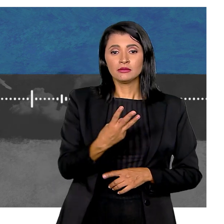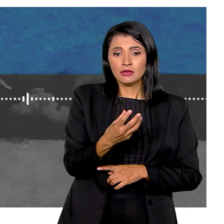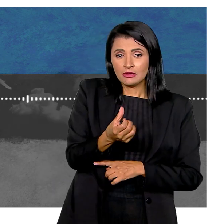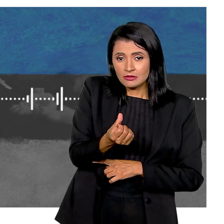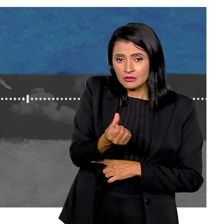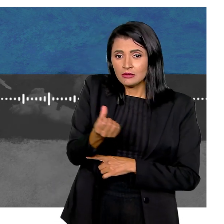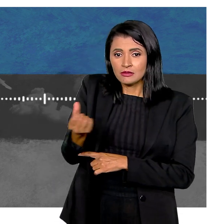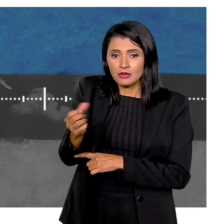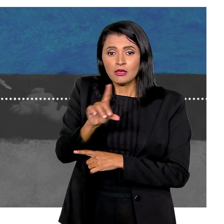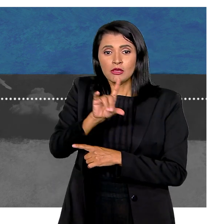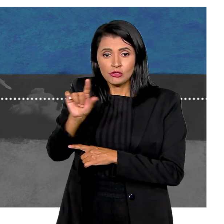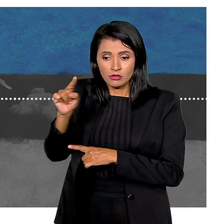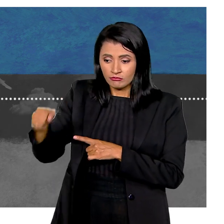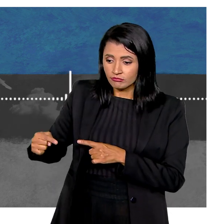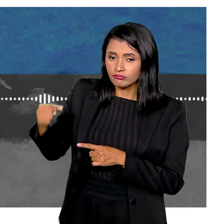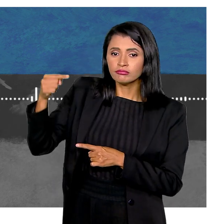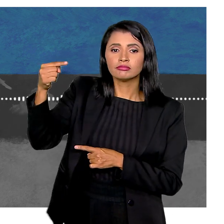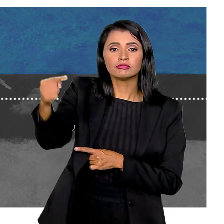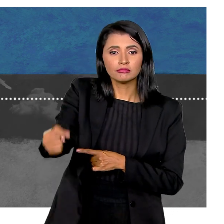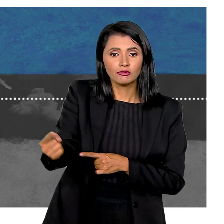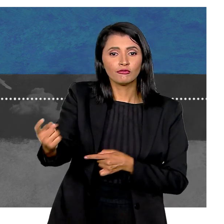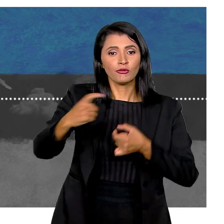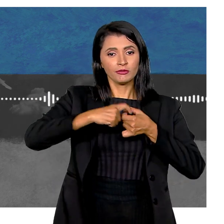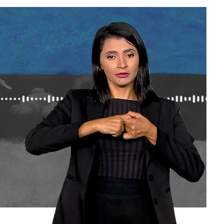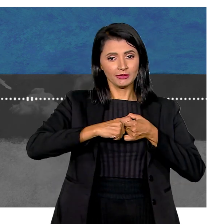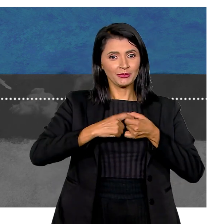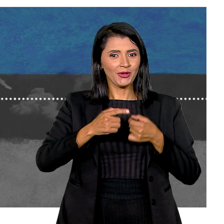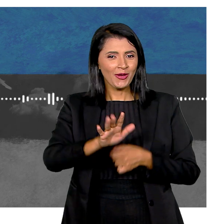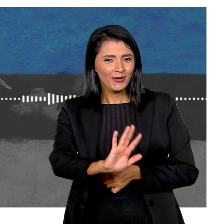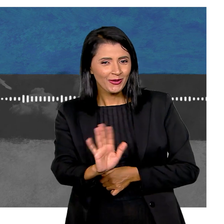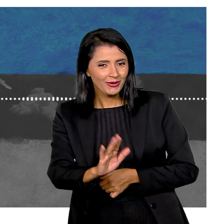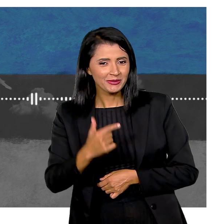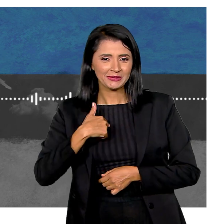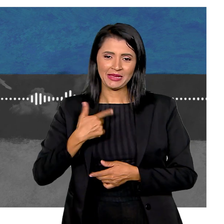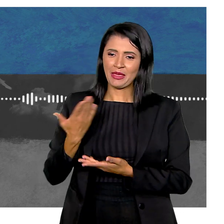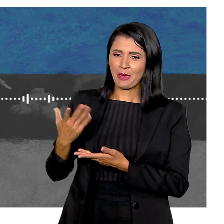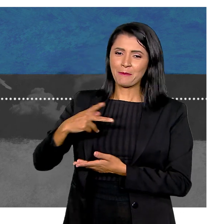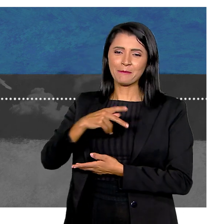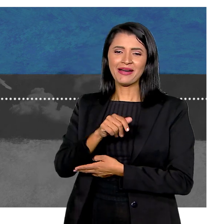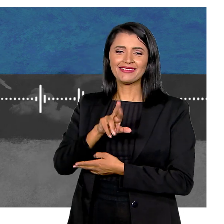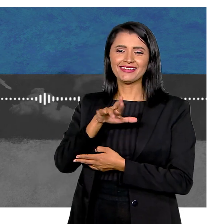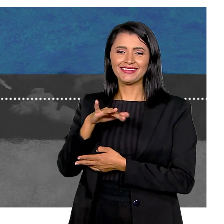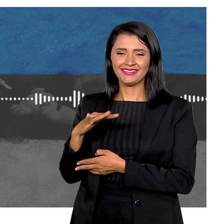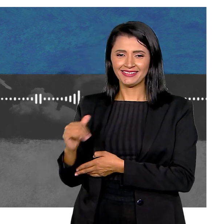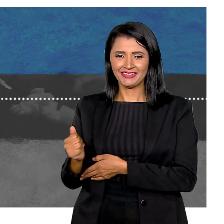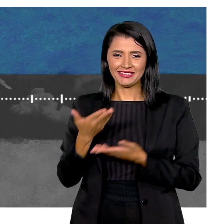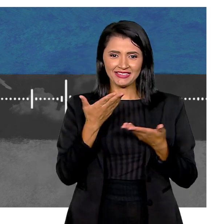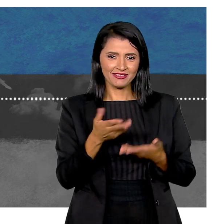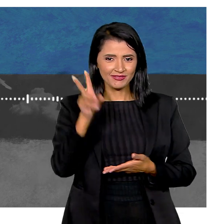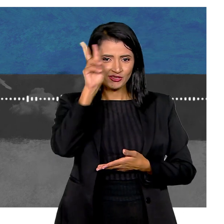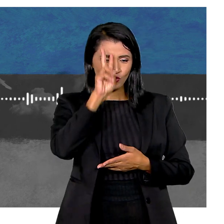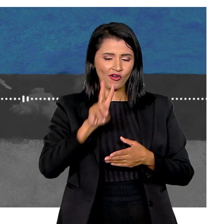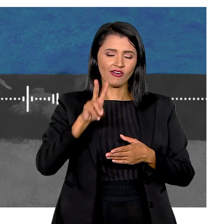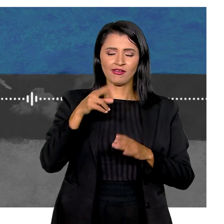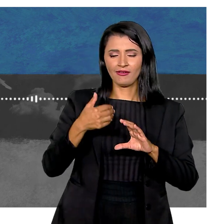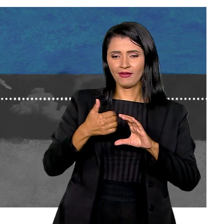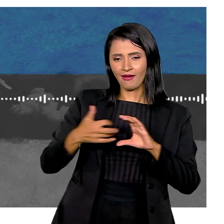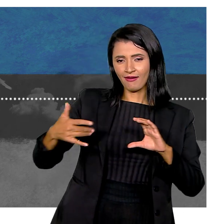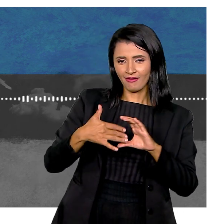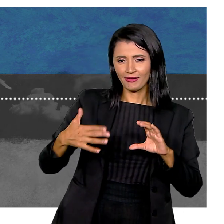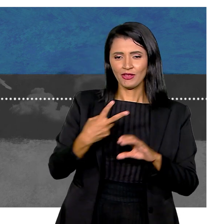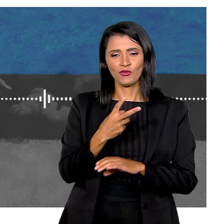366 dias depois Voltamos! Olá, eu sou Patrícia Serrão E esse é o Histórias Raras chegando a